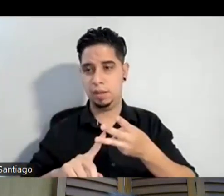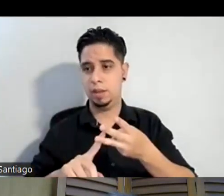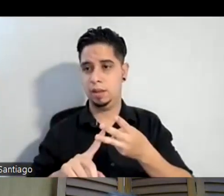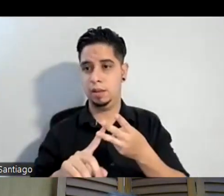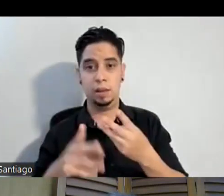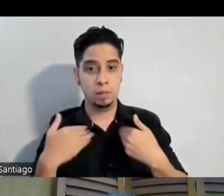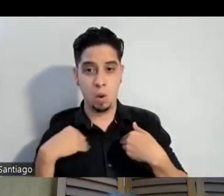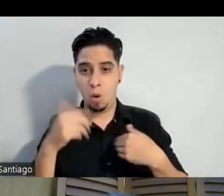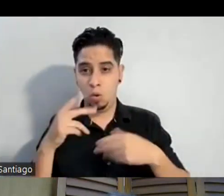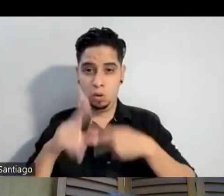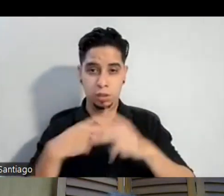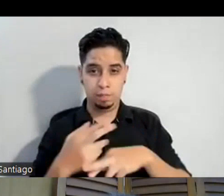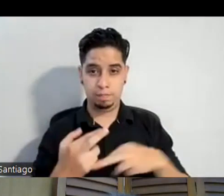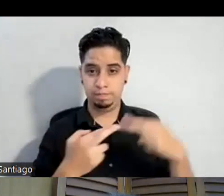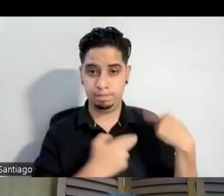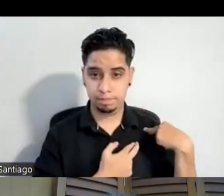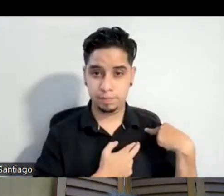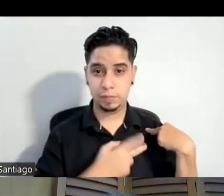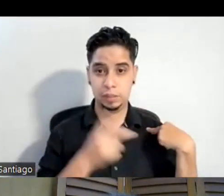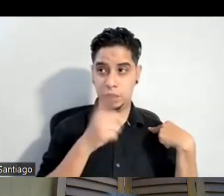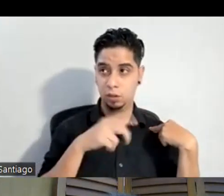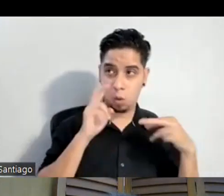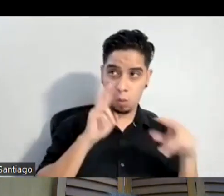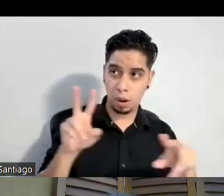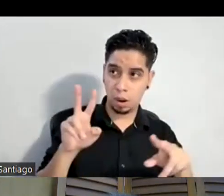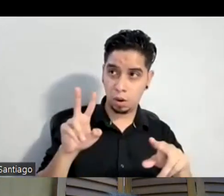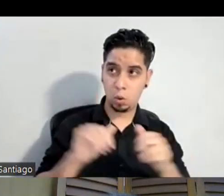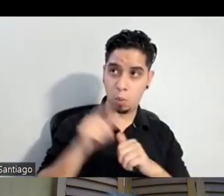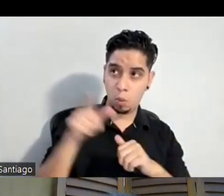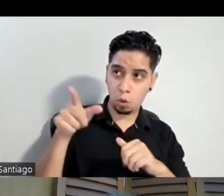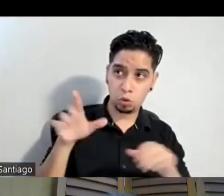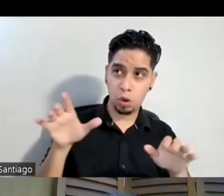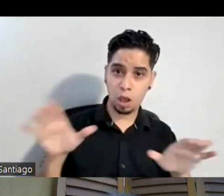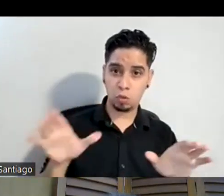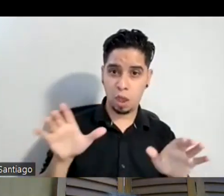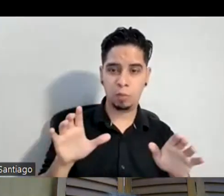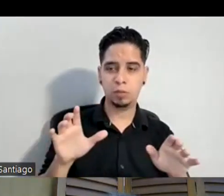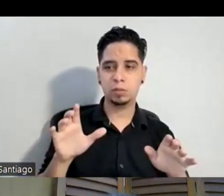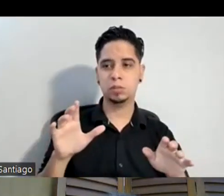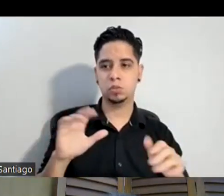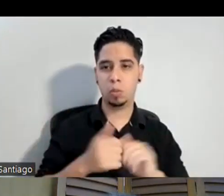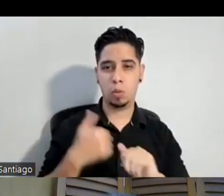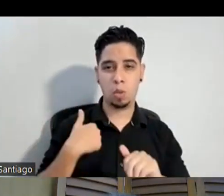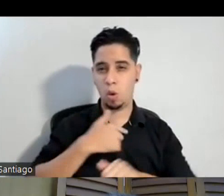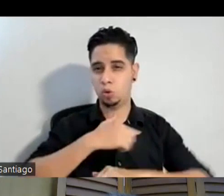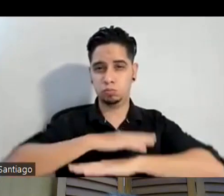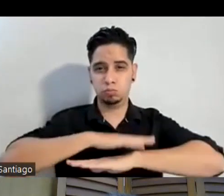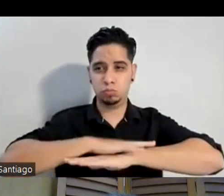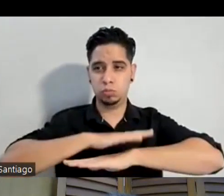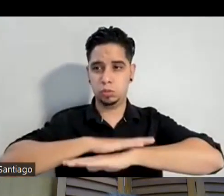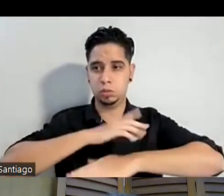otras responsabilidades y ellos ver cómo se comporta o cómo nos comportamos y y y que el director ya